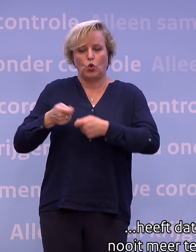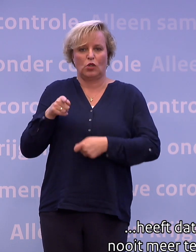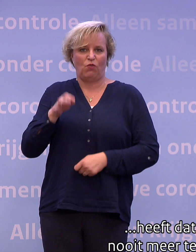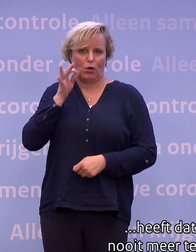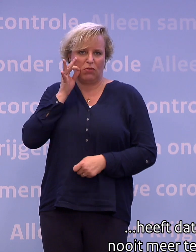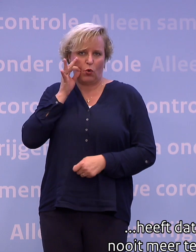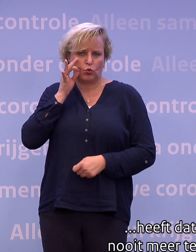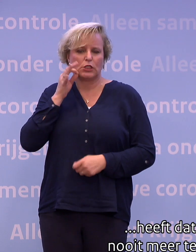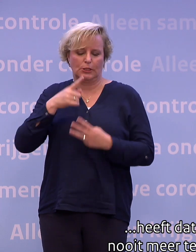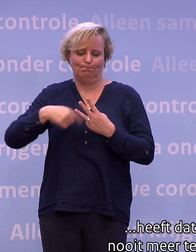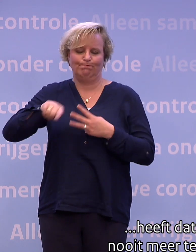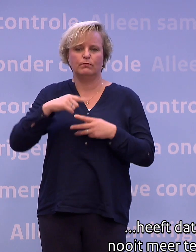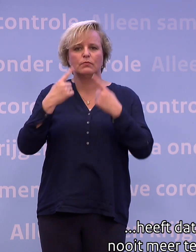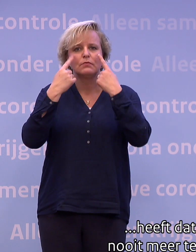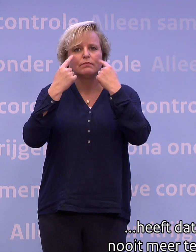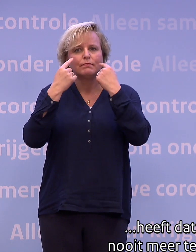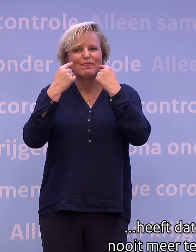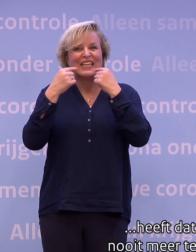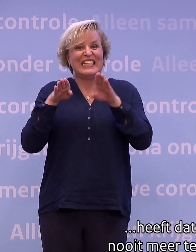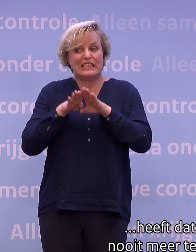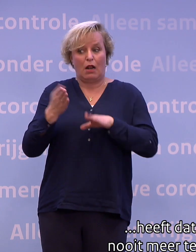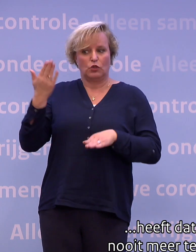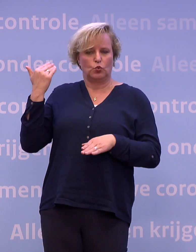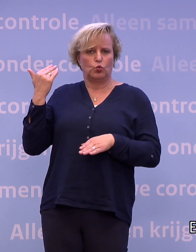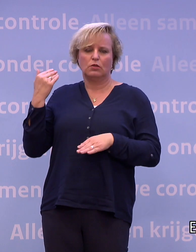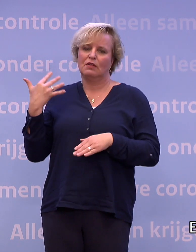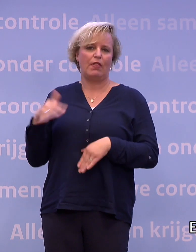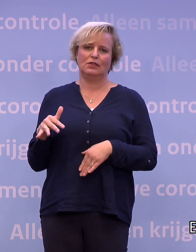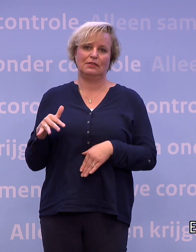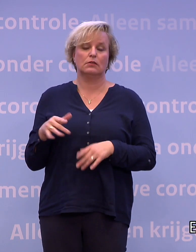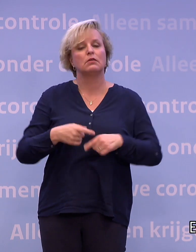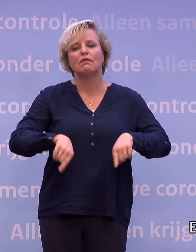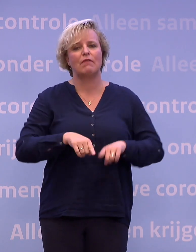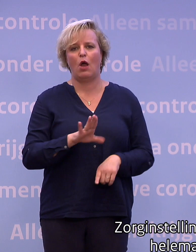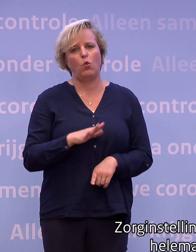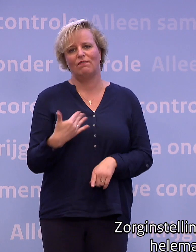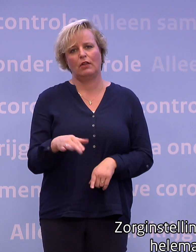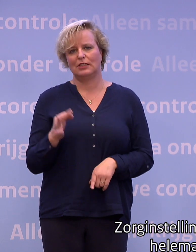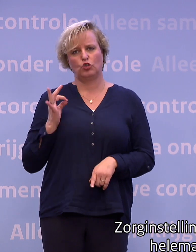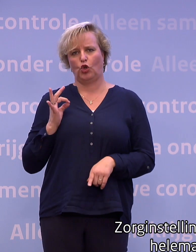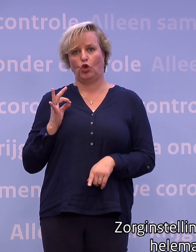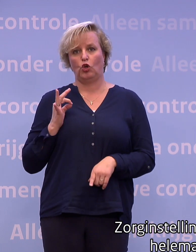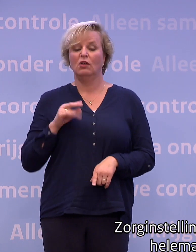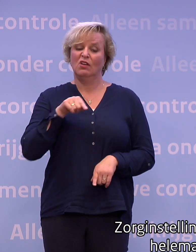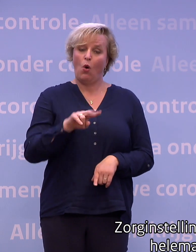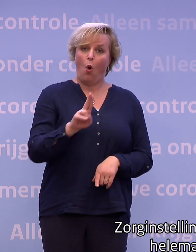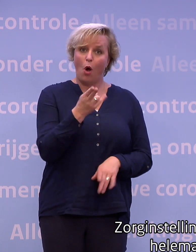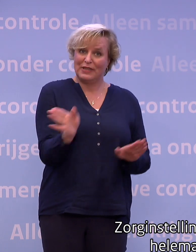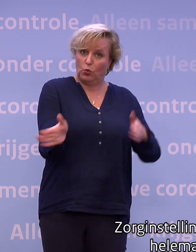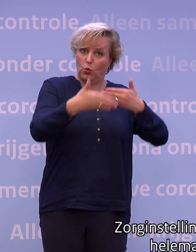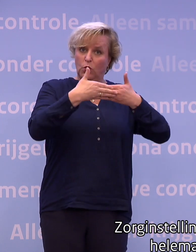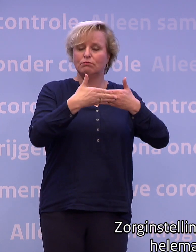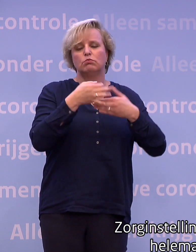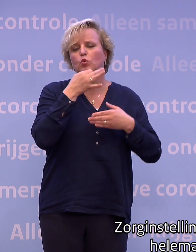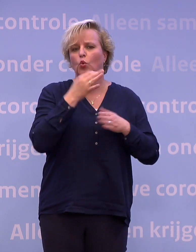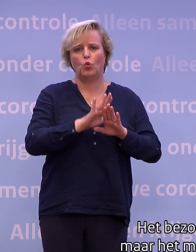heeft dat verdriet betekend dat ze nooit meer terug willen naar die periode. En dat willen wij ook niet. Zorginstellingen hoeven niet nogmaals helemaal